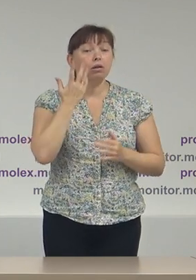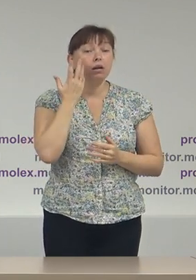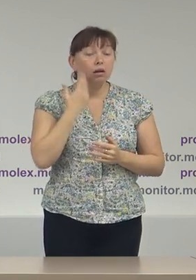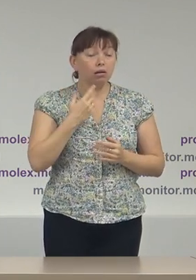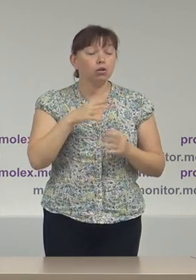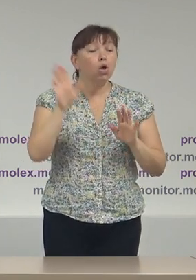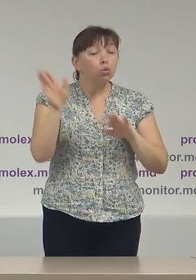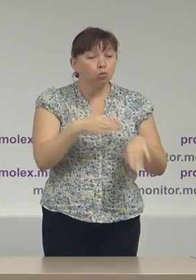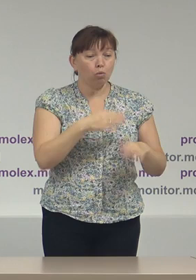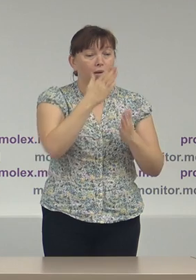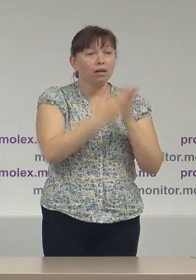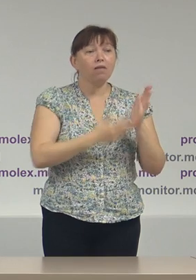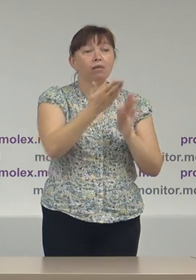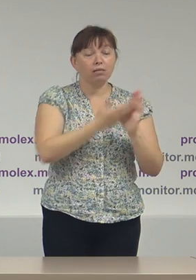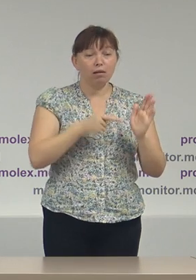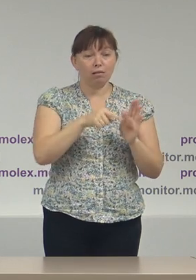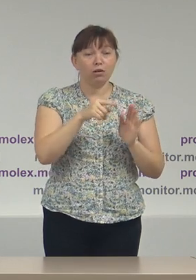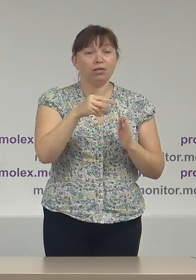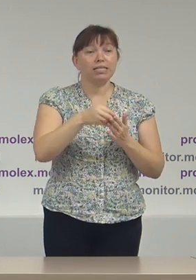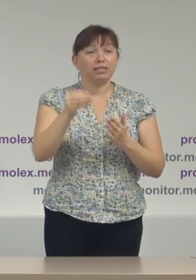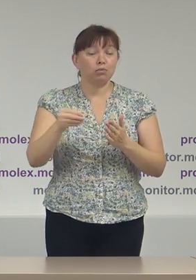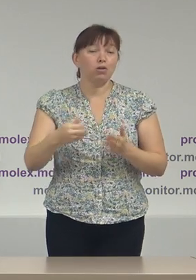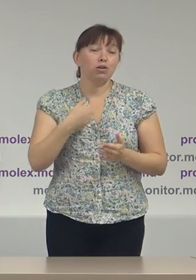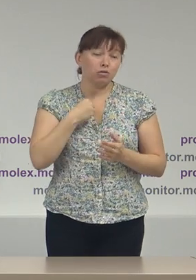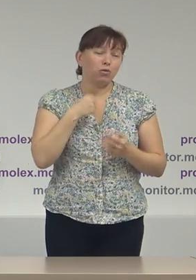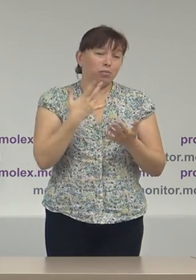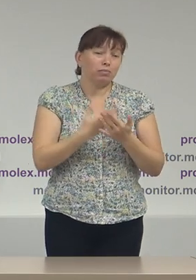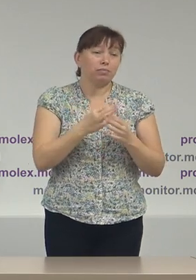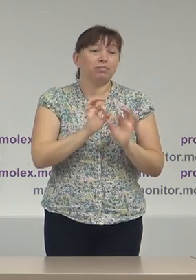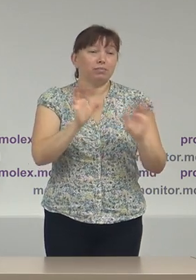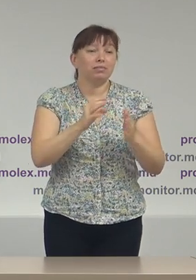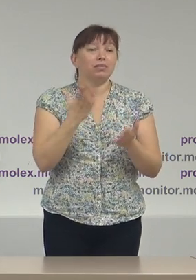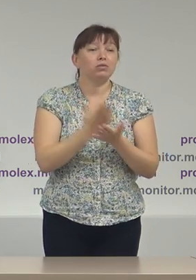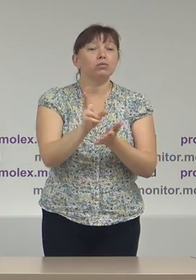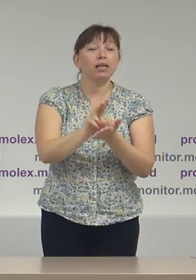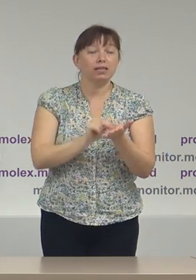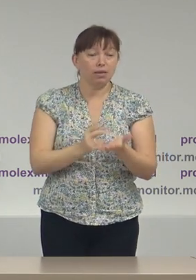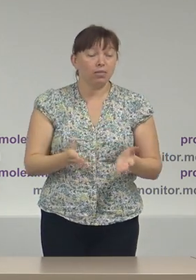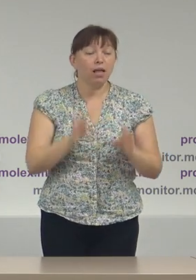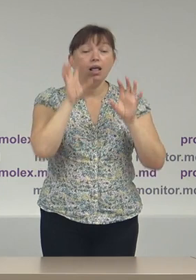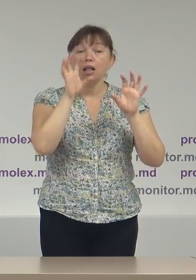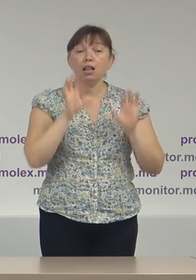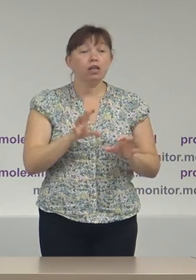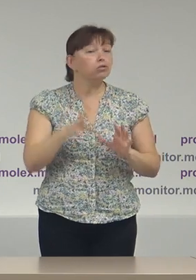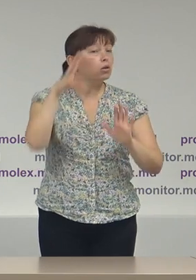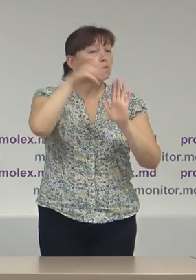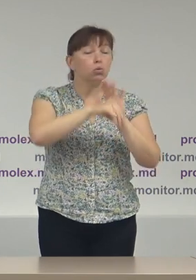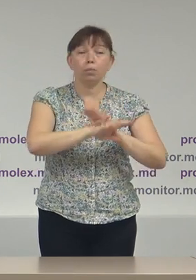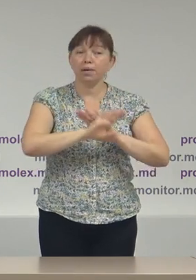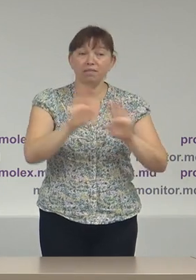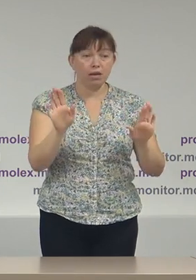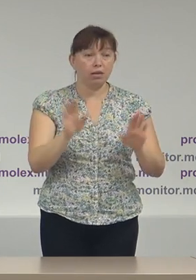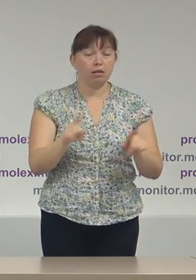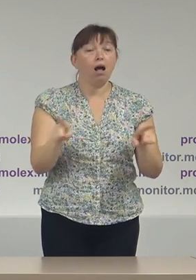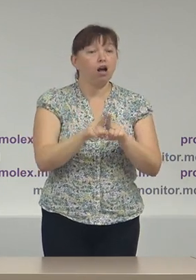duc la invalidarea semnăturilor. Și aici aș vrea să ofer anumite exemple. Legea nu privede, adică codul electoral nu